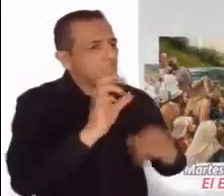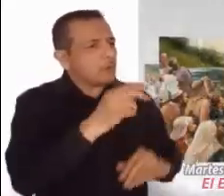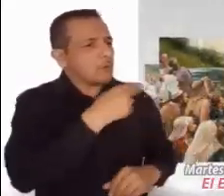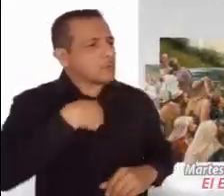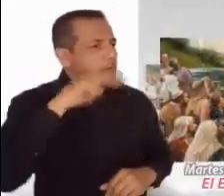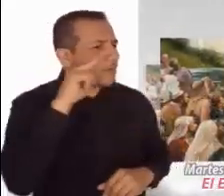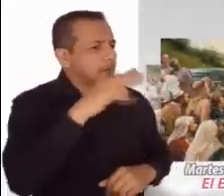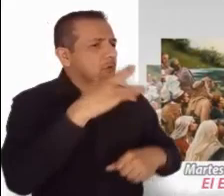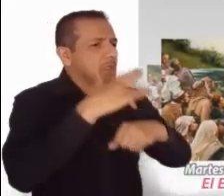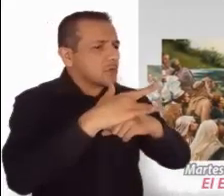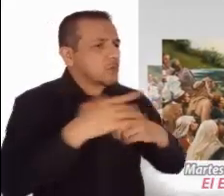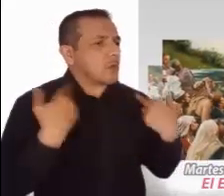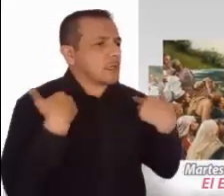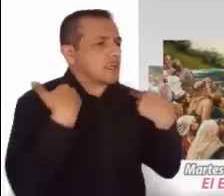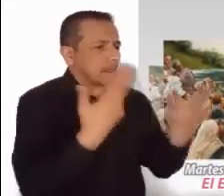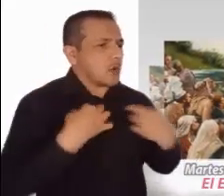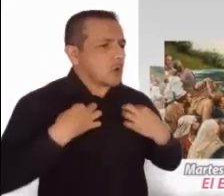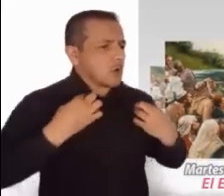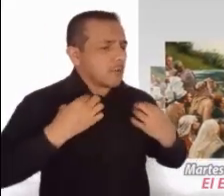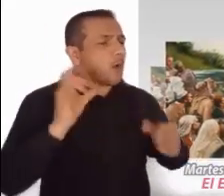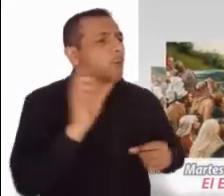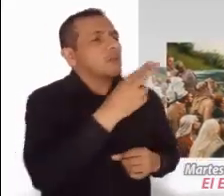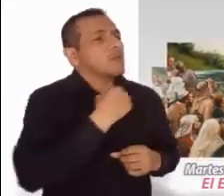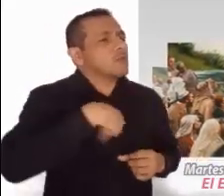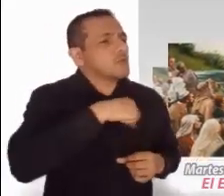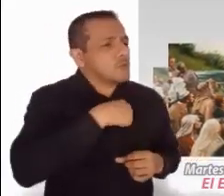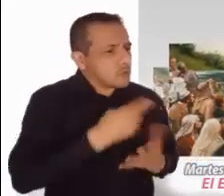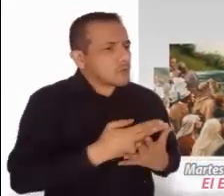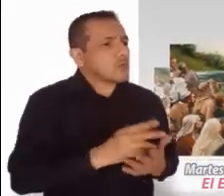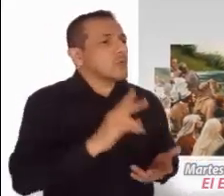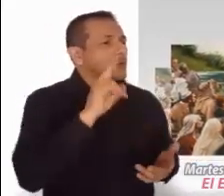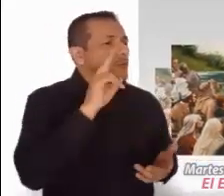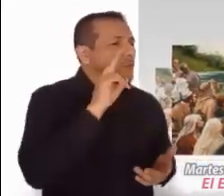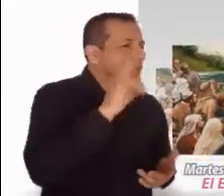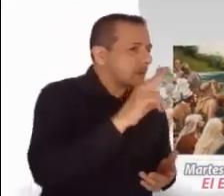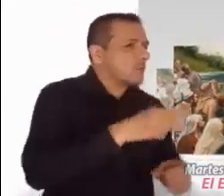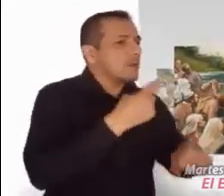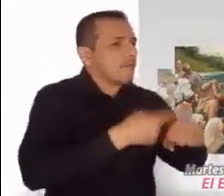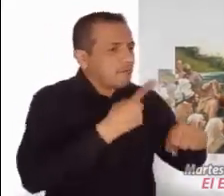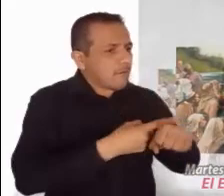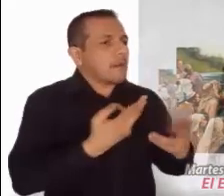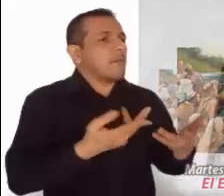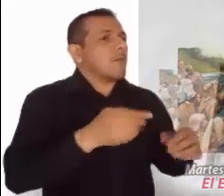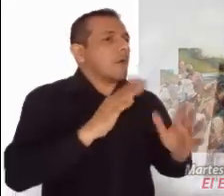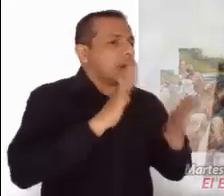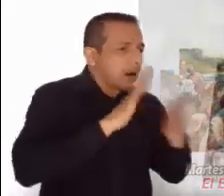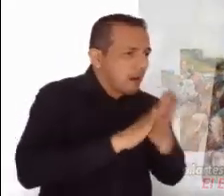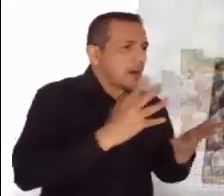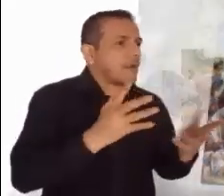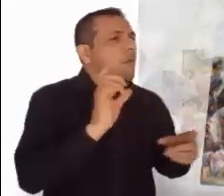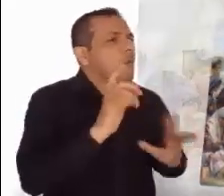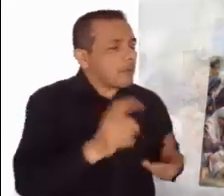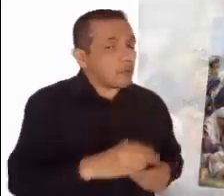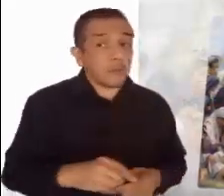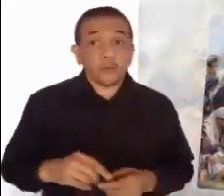vestimos? ¿Cuándo te vimos enfermo o encarcelado y te fuimos a ver? Y el Rey les dirá, Yo les aseguro